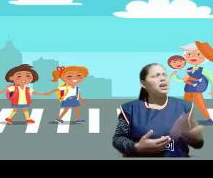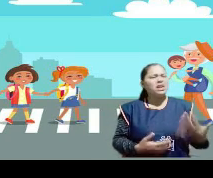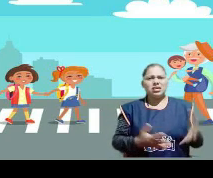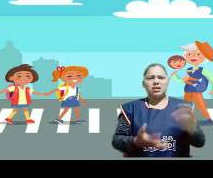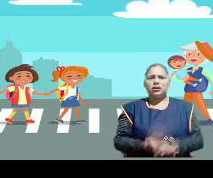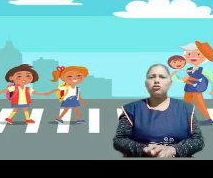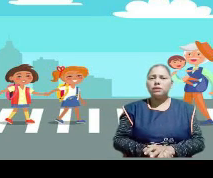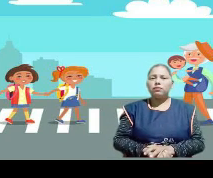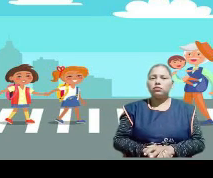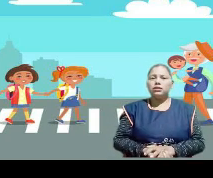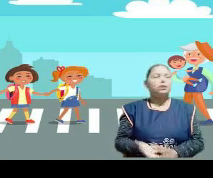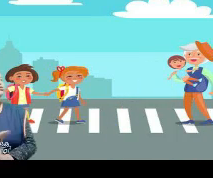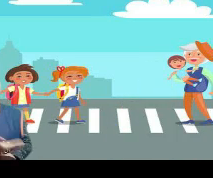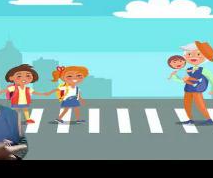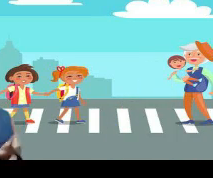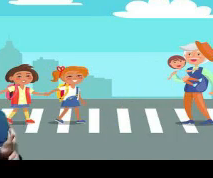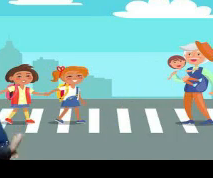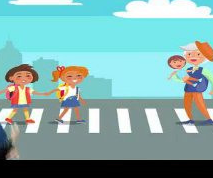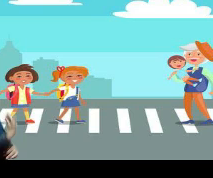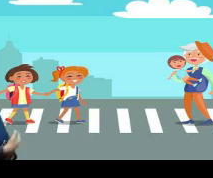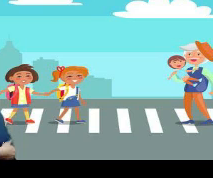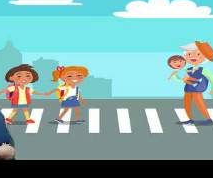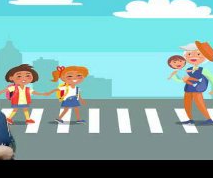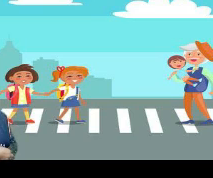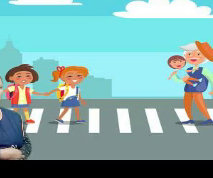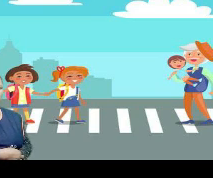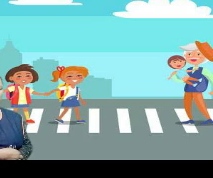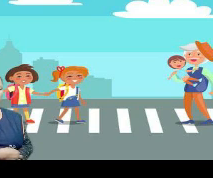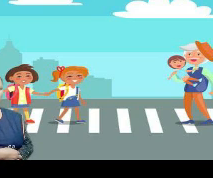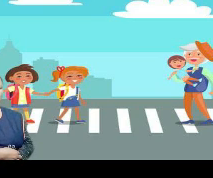¿Qué hay ahí? ¿Qué observan ustedes? ¿Qué observan en esta escena que está acá?